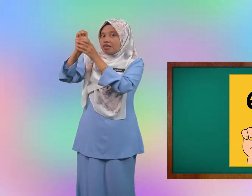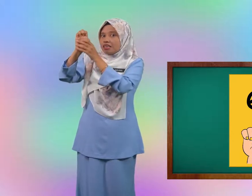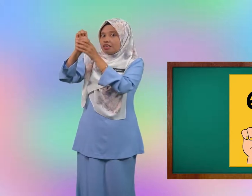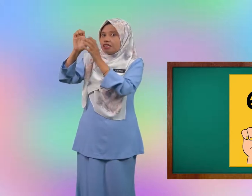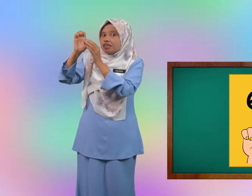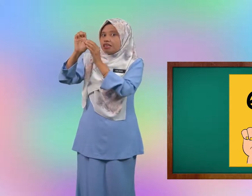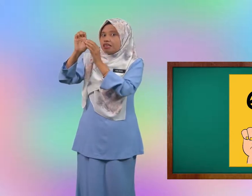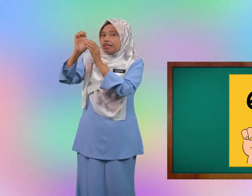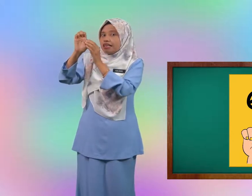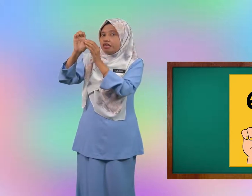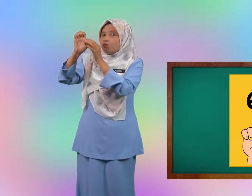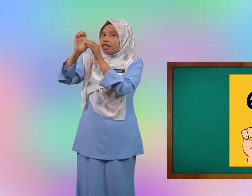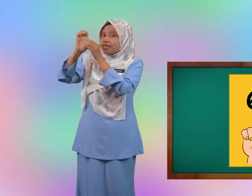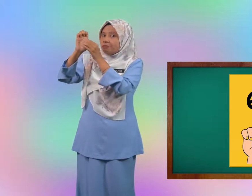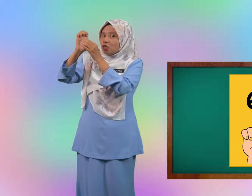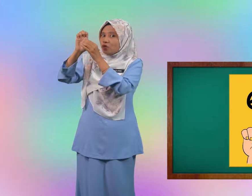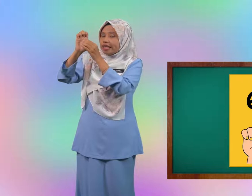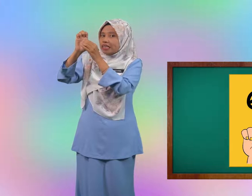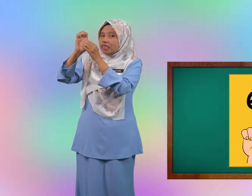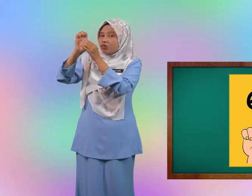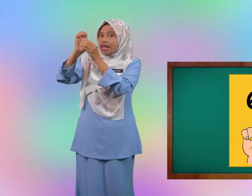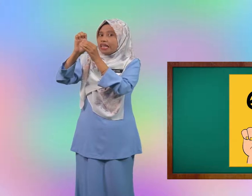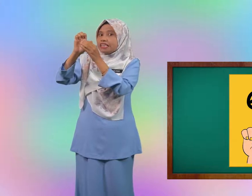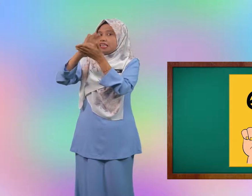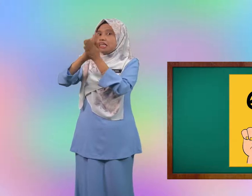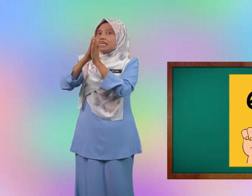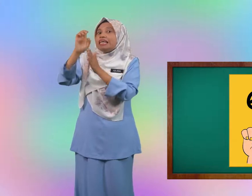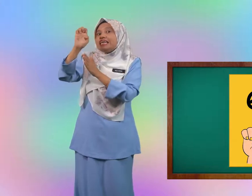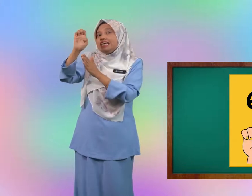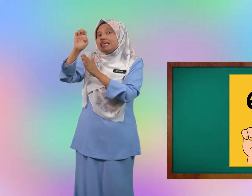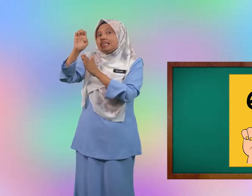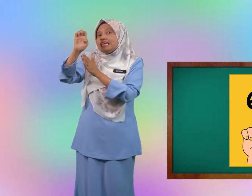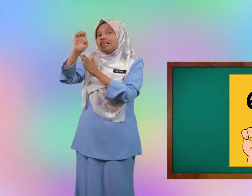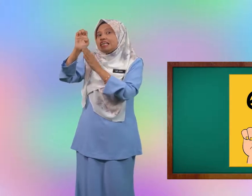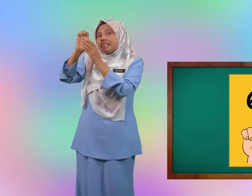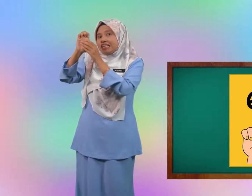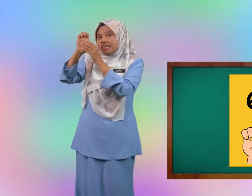Dan ibu jari dibengkokkan. Okey. Jadi E. E.